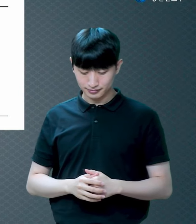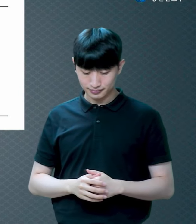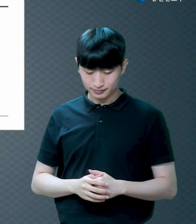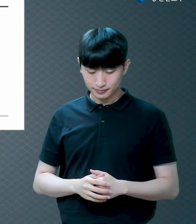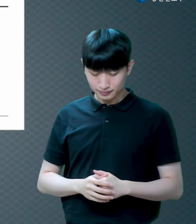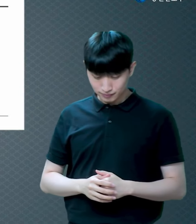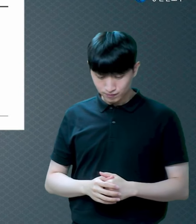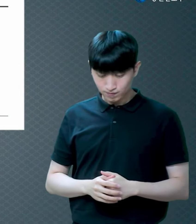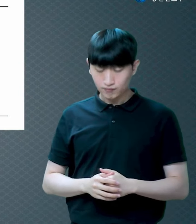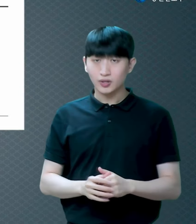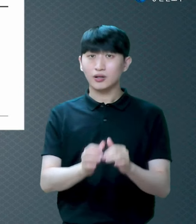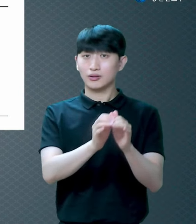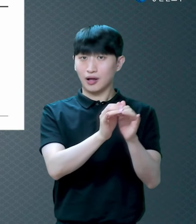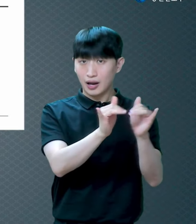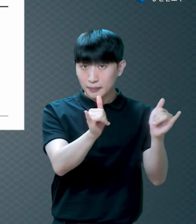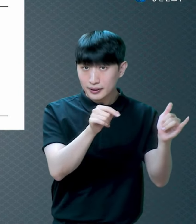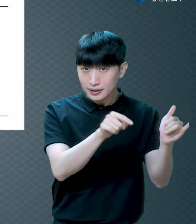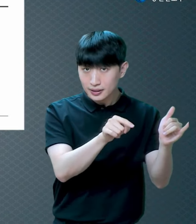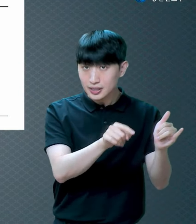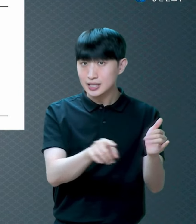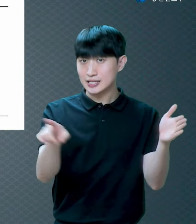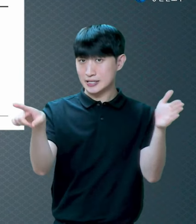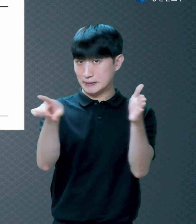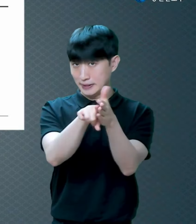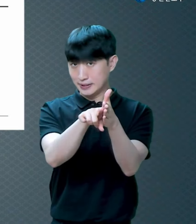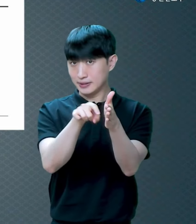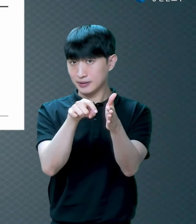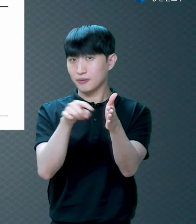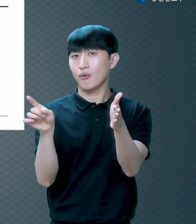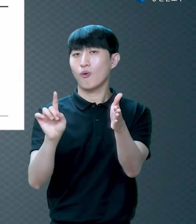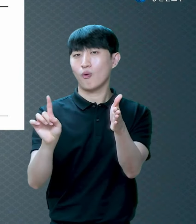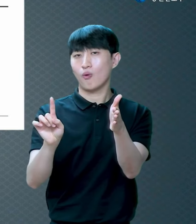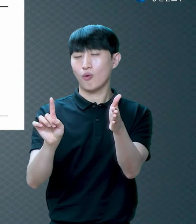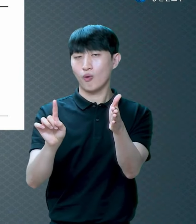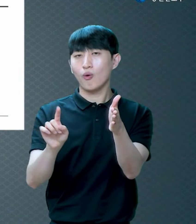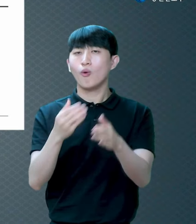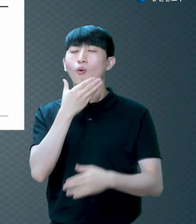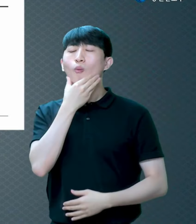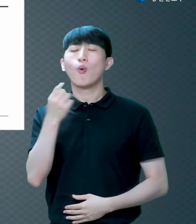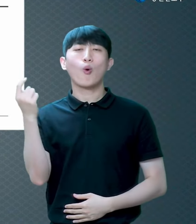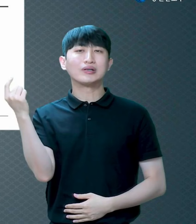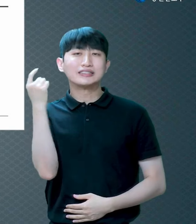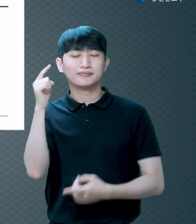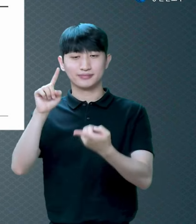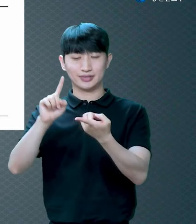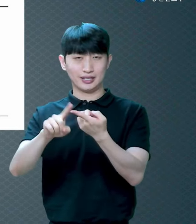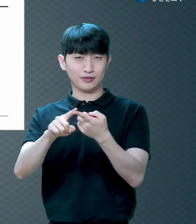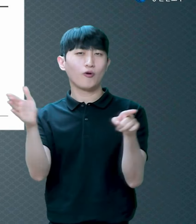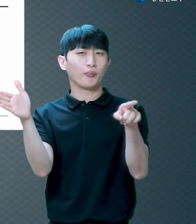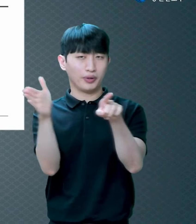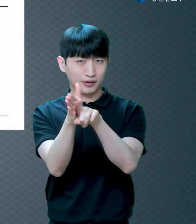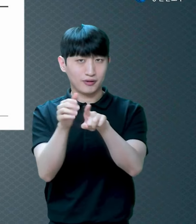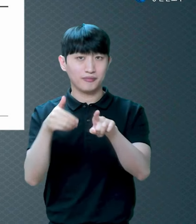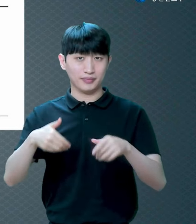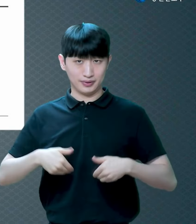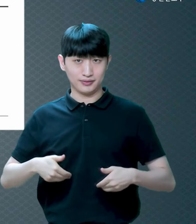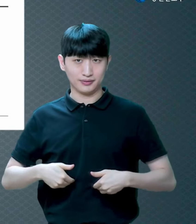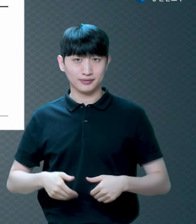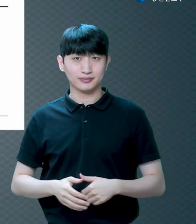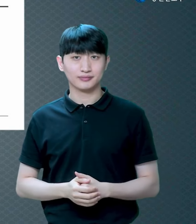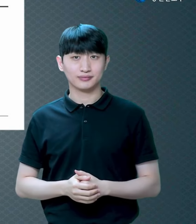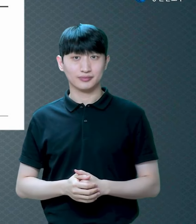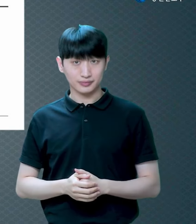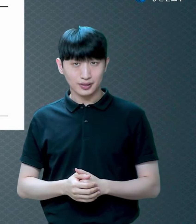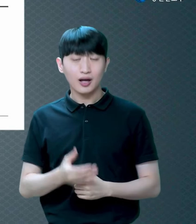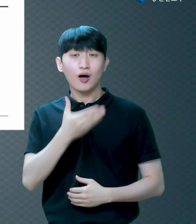내용이 무엇이냐 보금이라는 거예요 보금 보금 속에는 하나님의 뜻이 나타나 있기